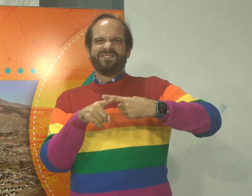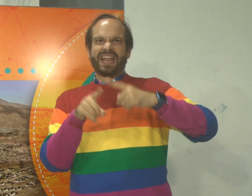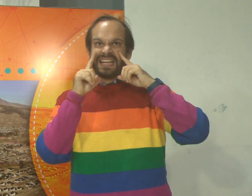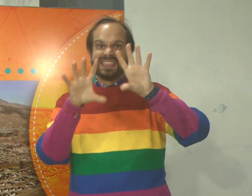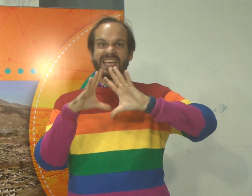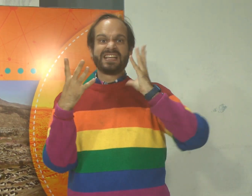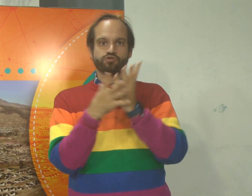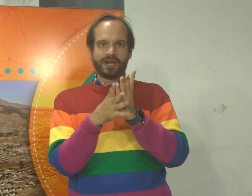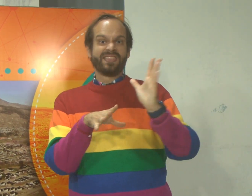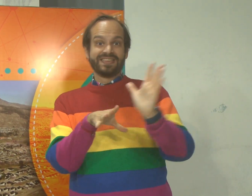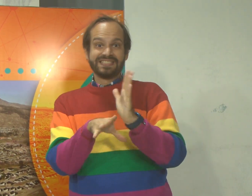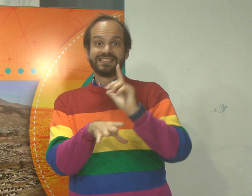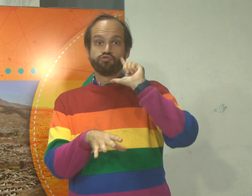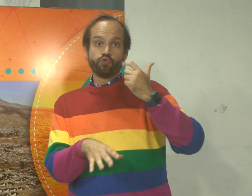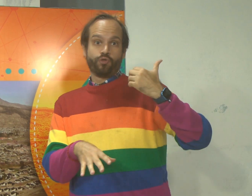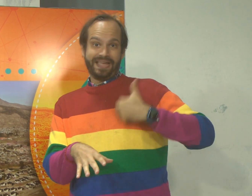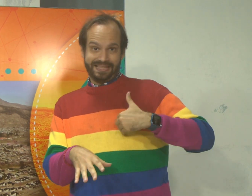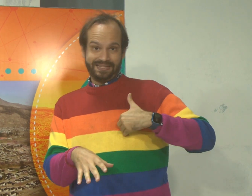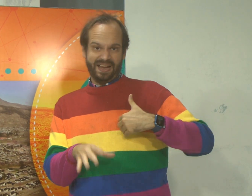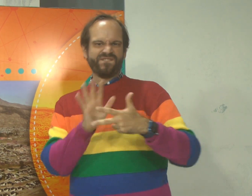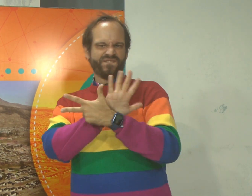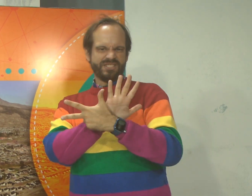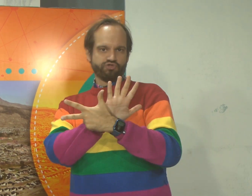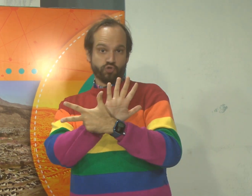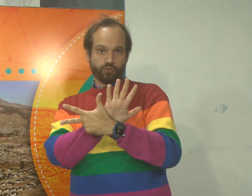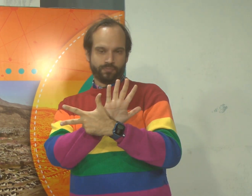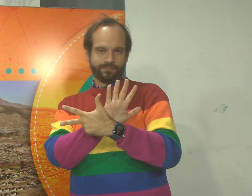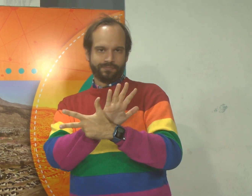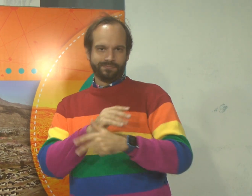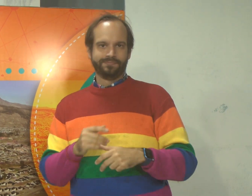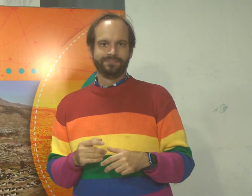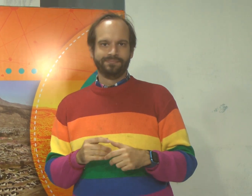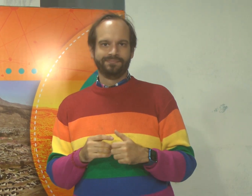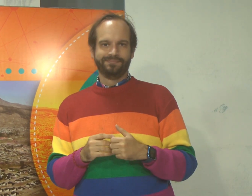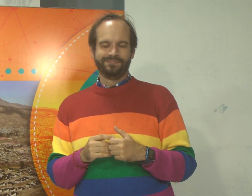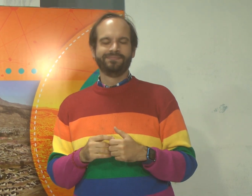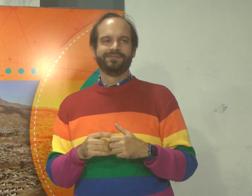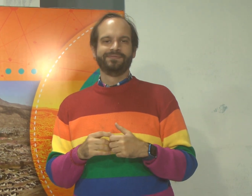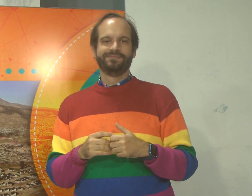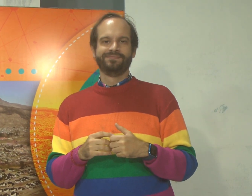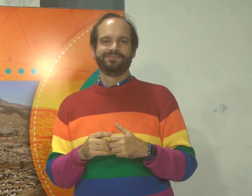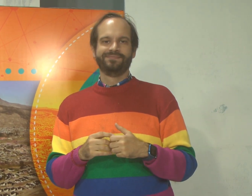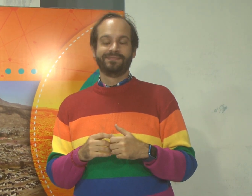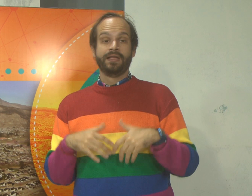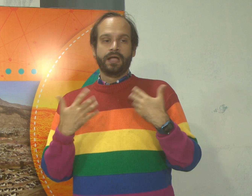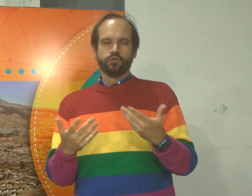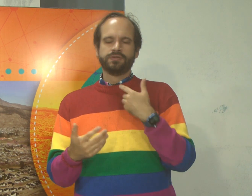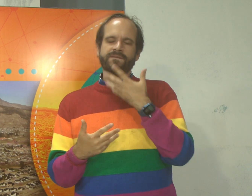y organizador del Festival Internacional Sordo de Argentina, el Fixor.